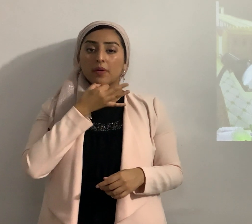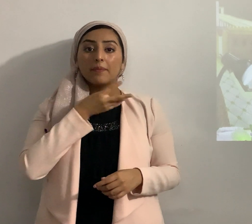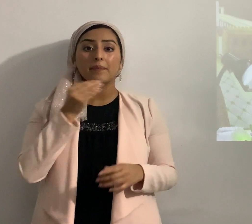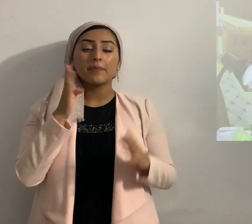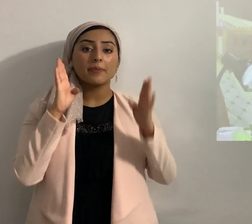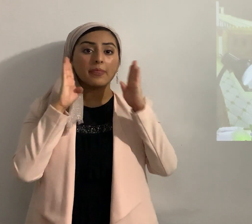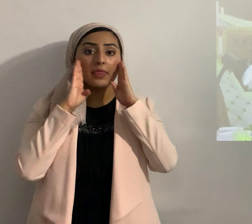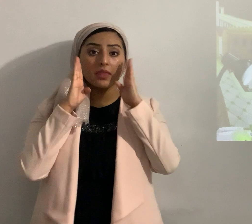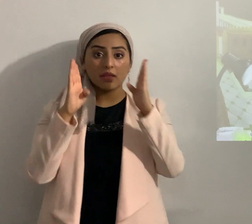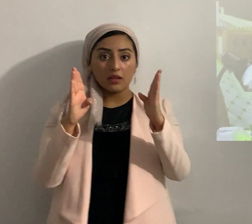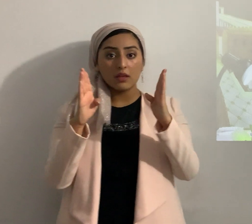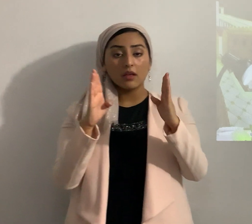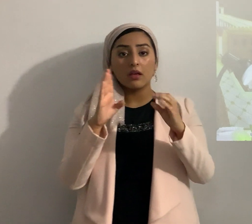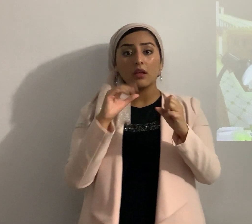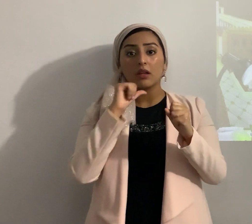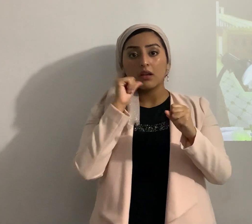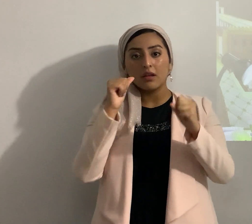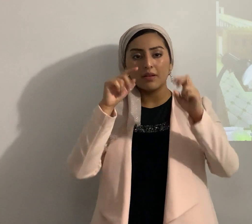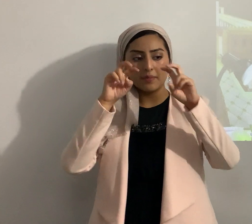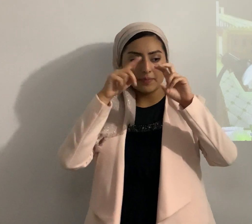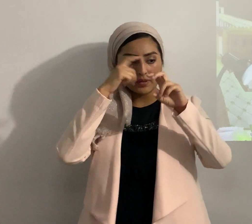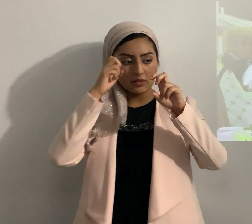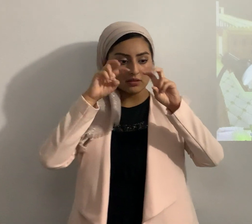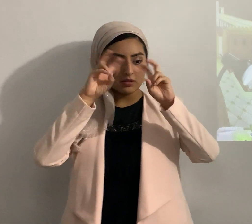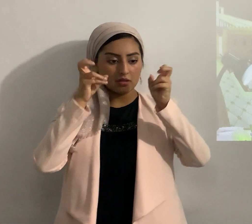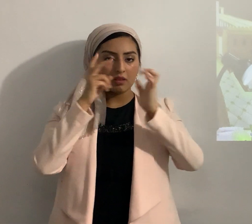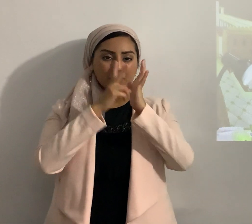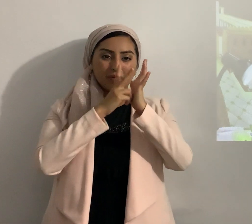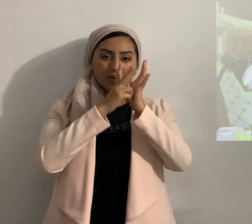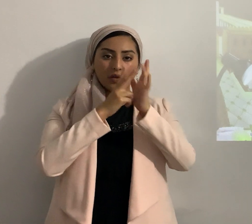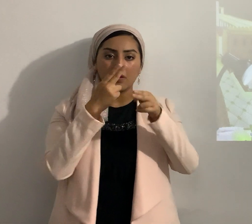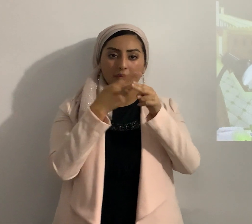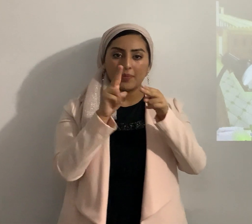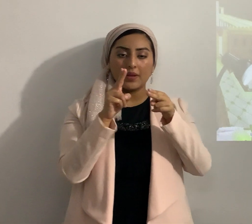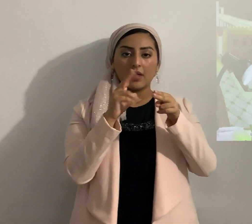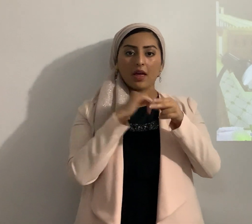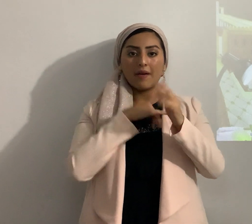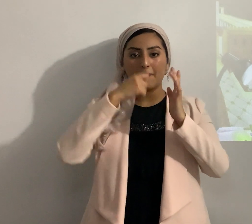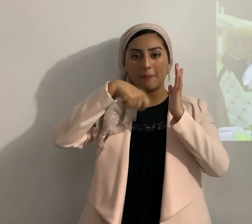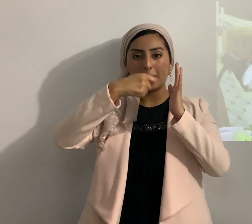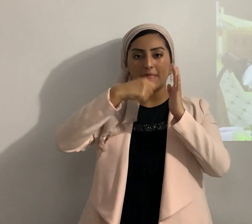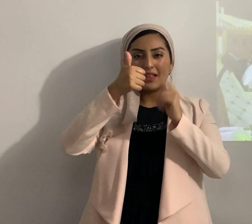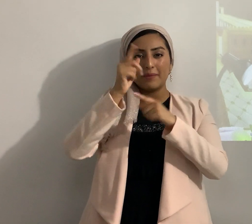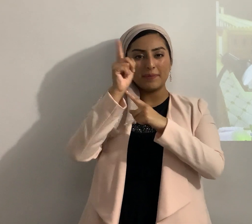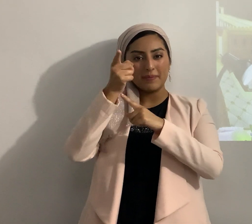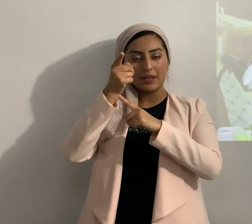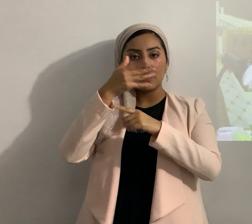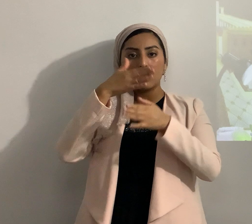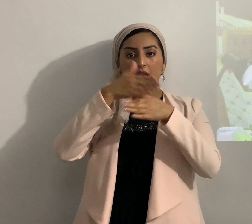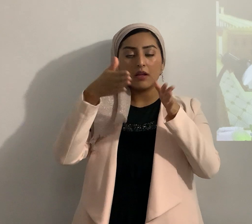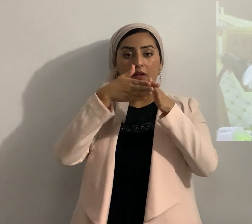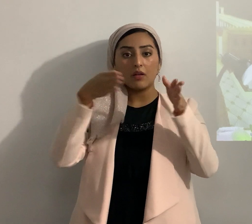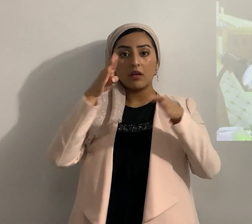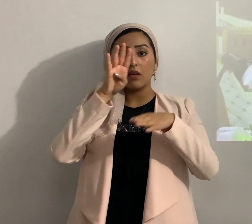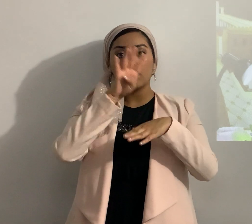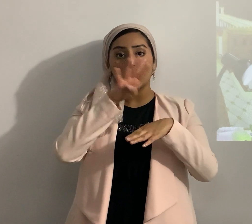no por los temas del video ese corto que firme de 10 minutos y recta fina 44 yo estoy